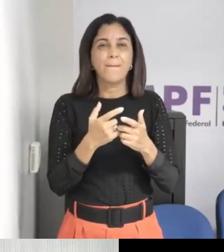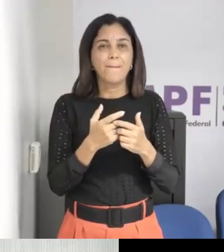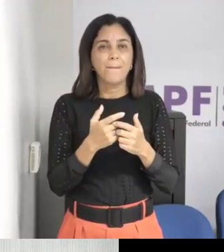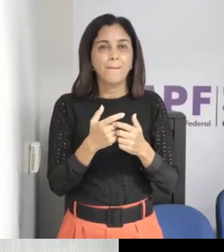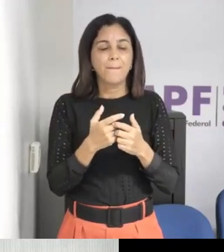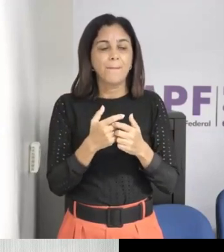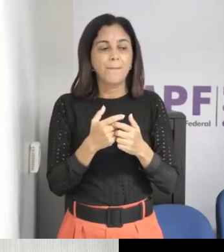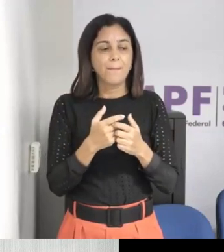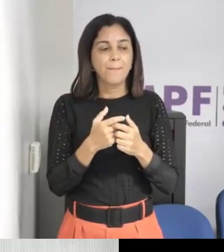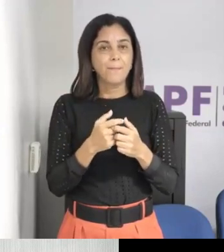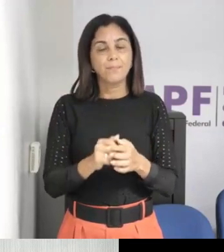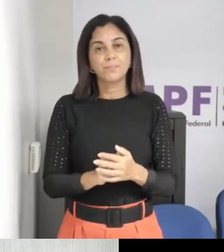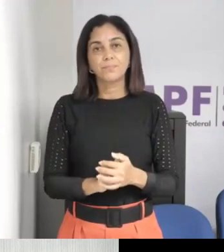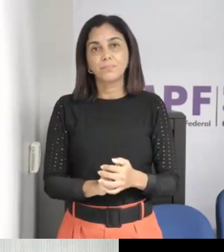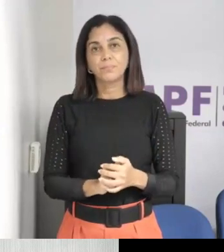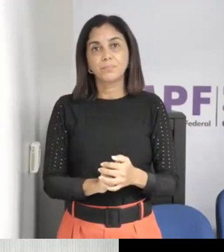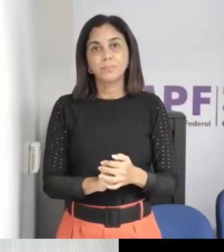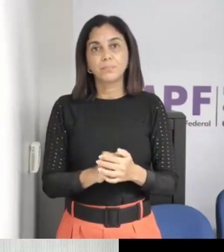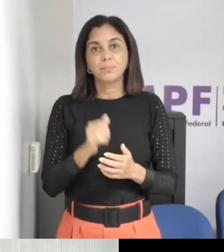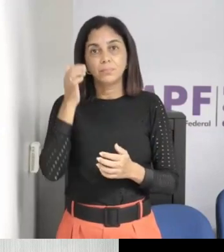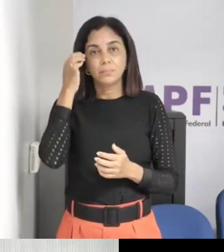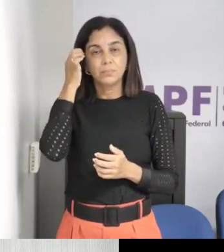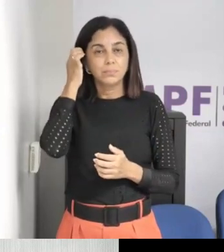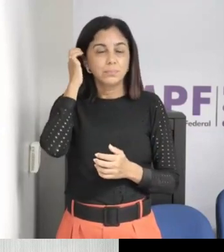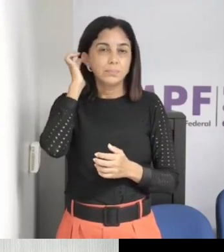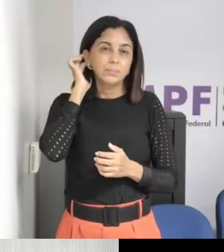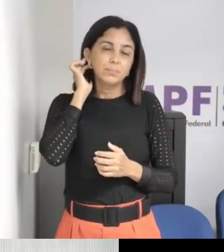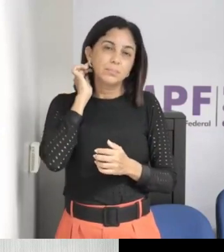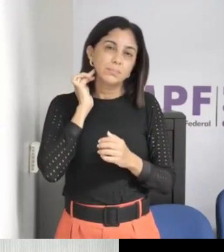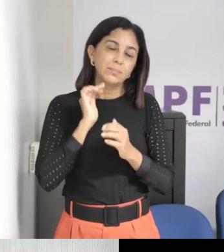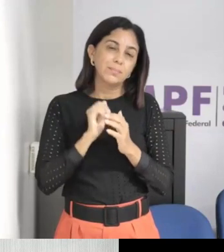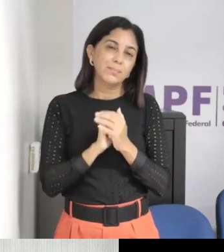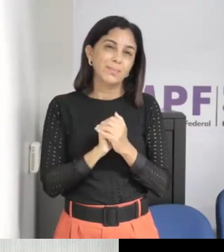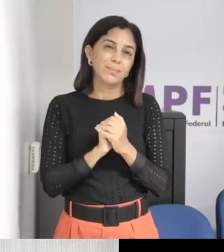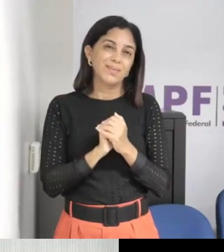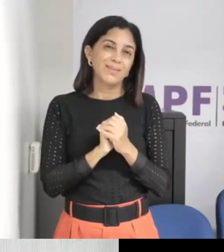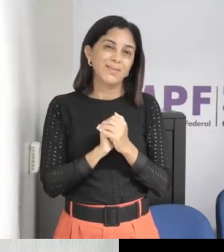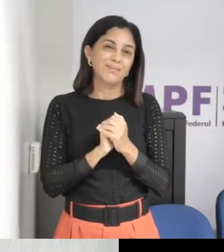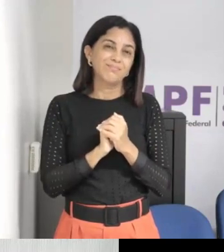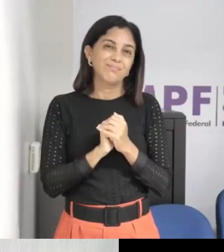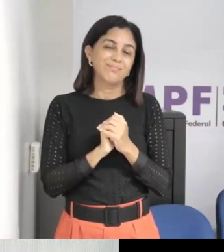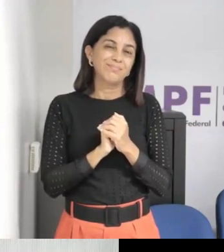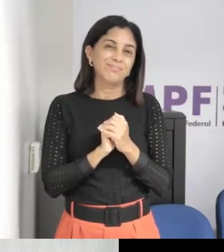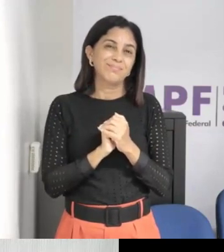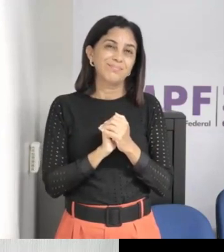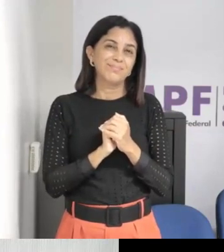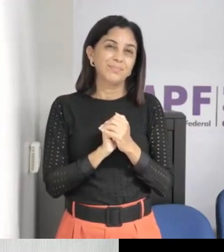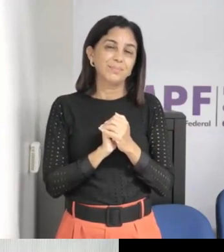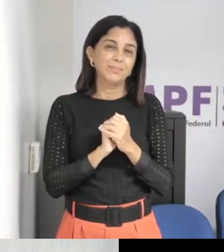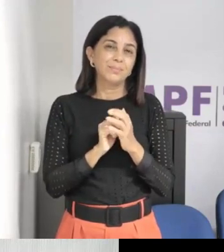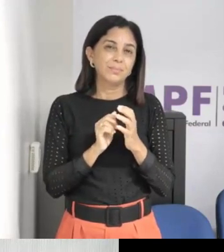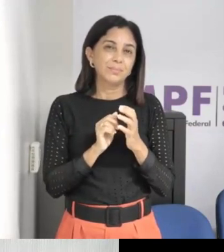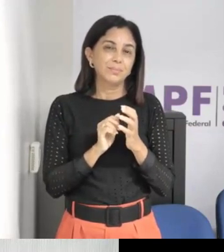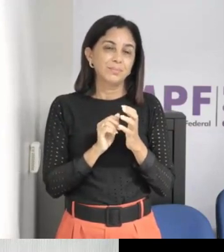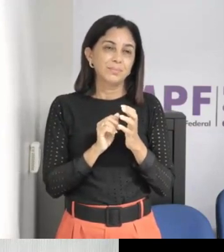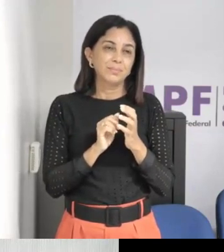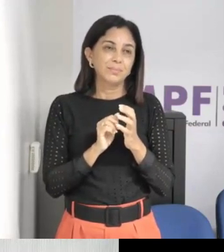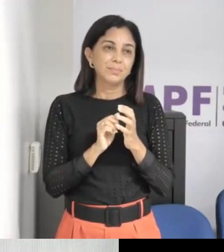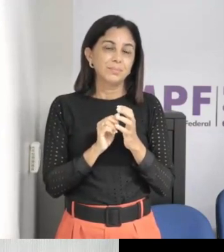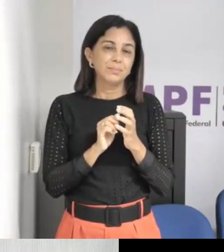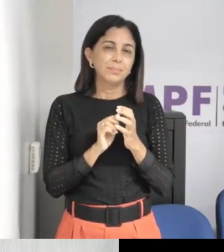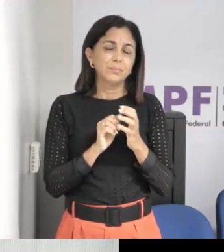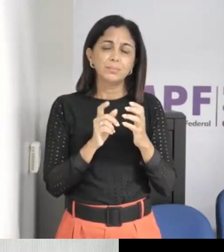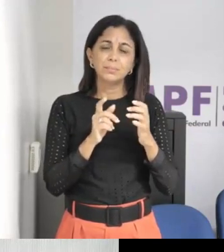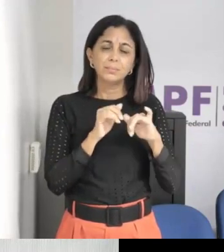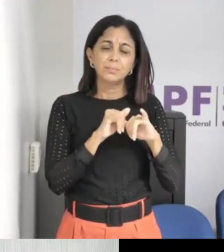Pois não, é isso, tudo que eu falei acabou levando esse nome de engenharia Você quer falar um pouco sobre a engenharia social para que as pessoas possam entender um pouquinho